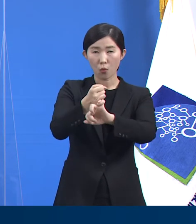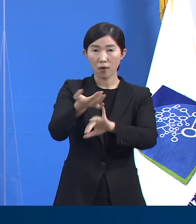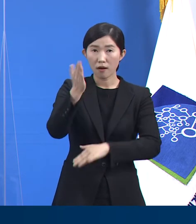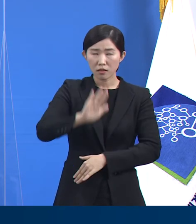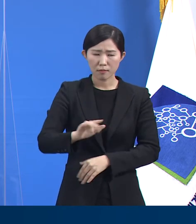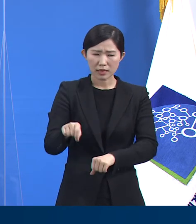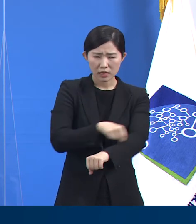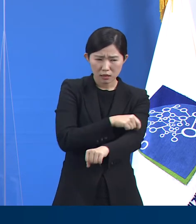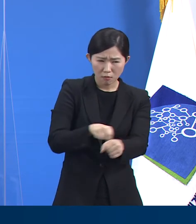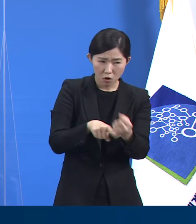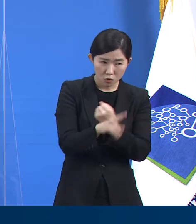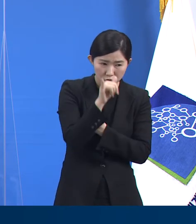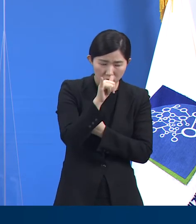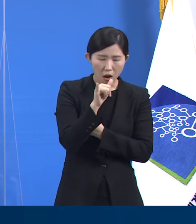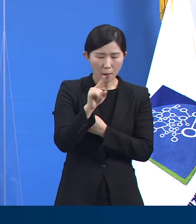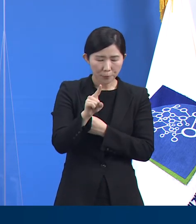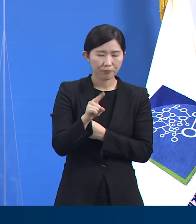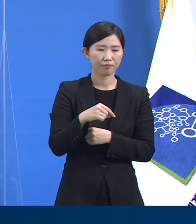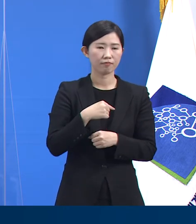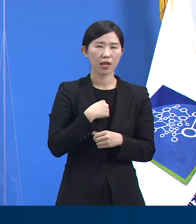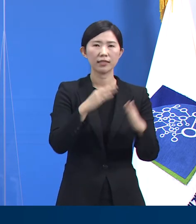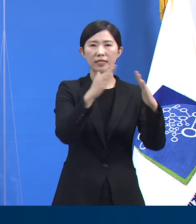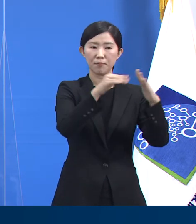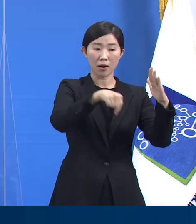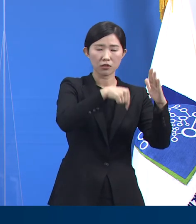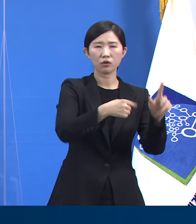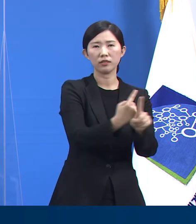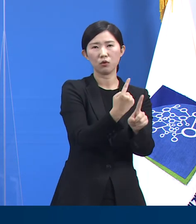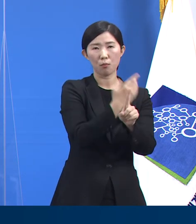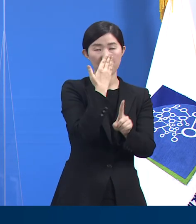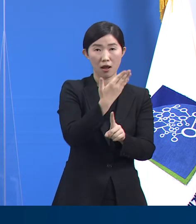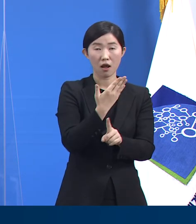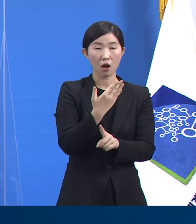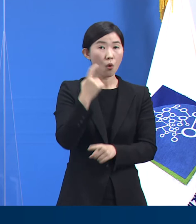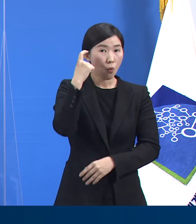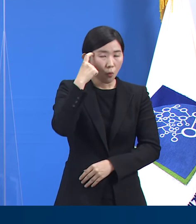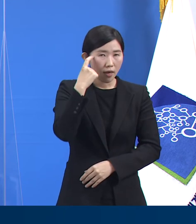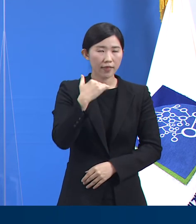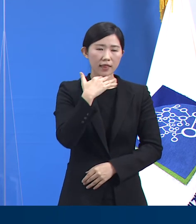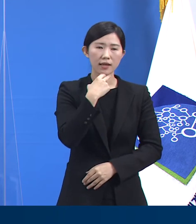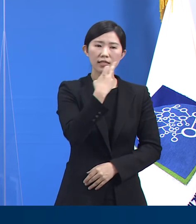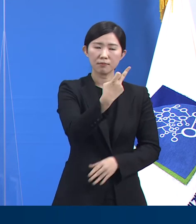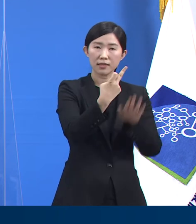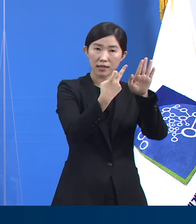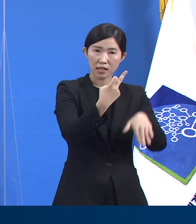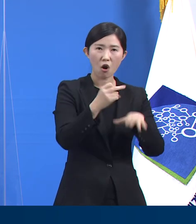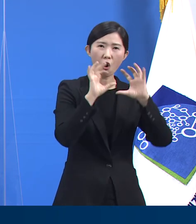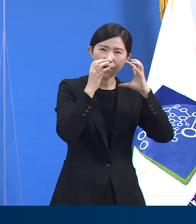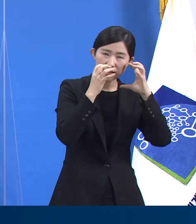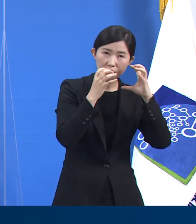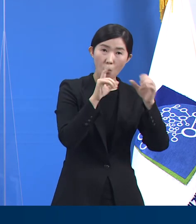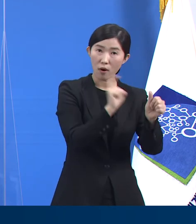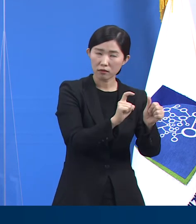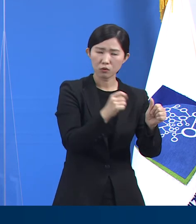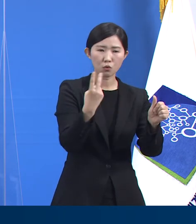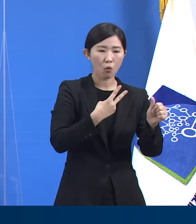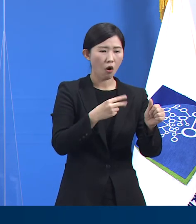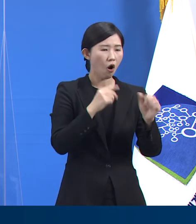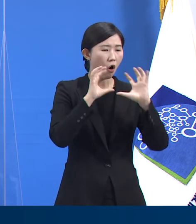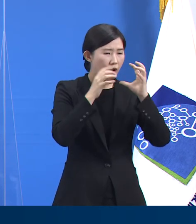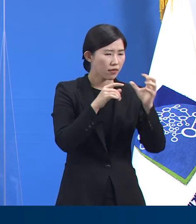자가치료가 허용되고 있습니다. 만 12세 이의 어린이나 만 12세 이의 어린이를 돌봐야 하는 부모가